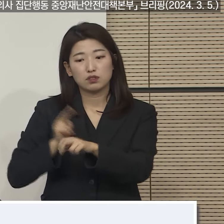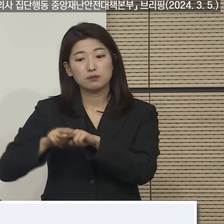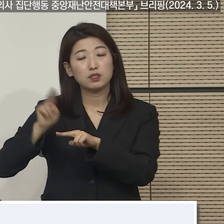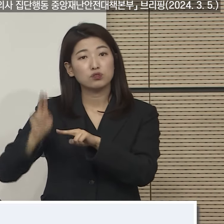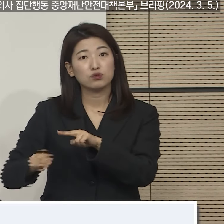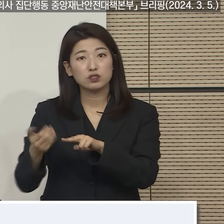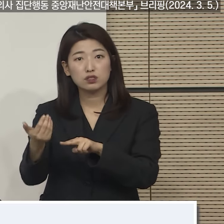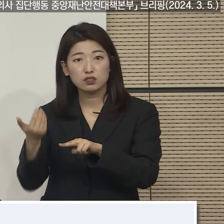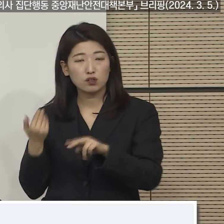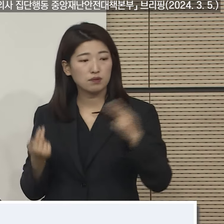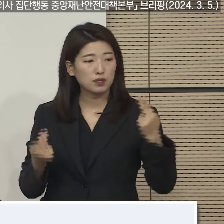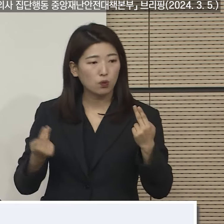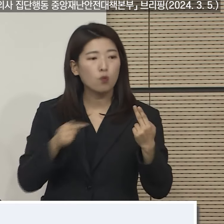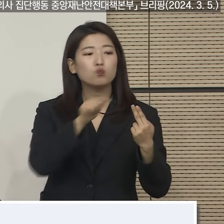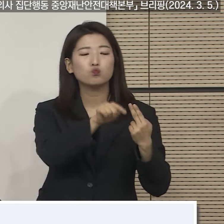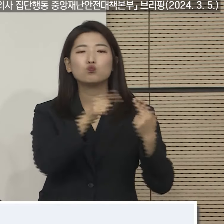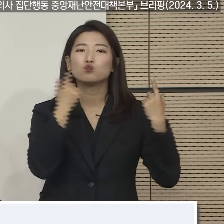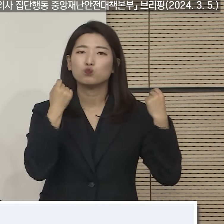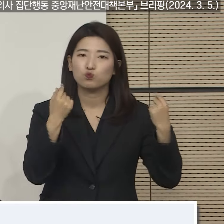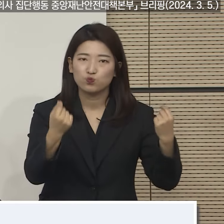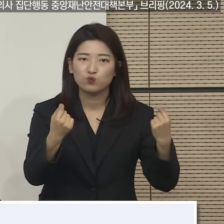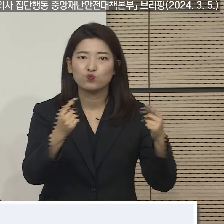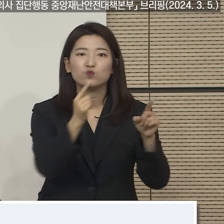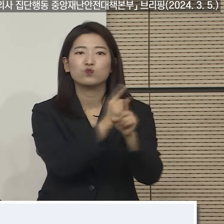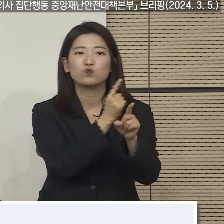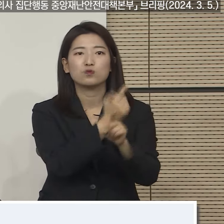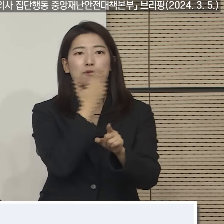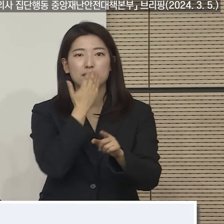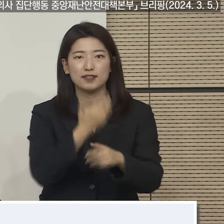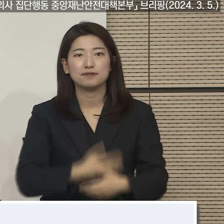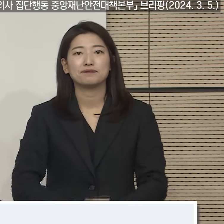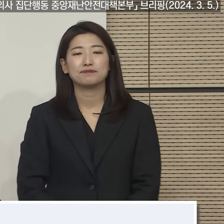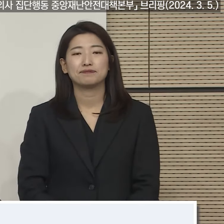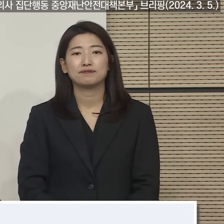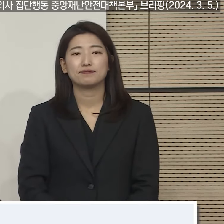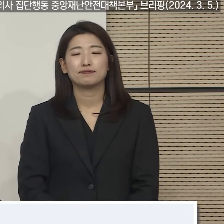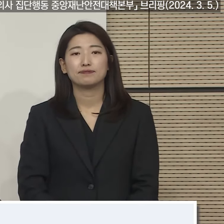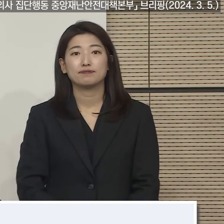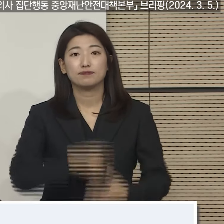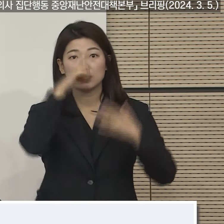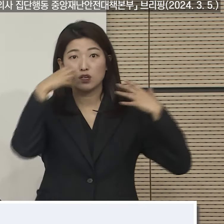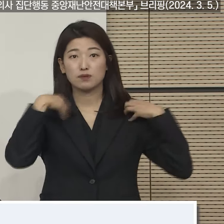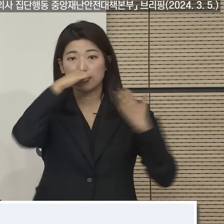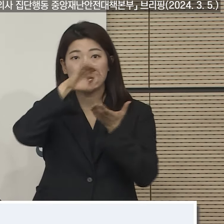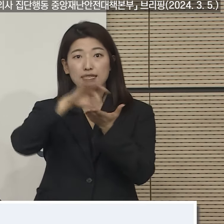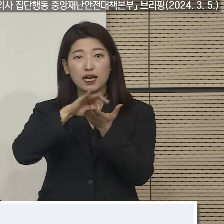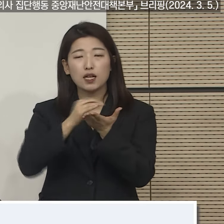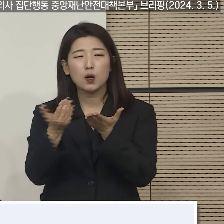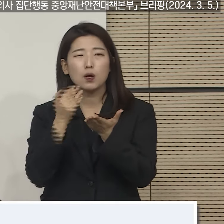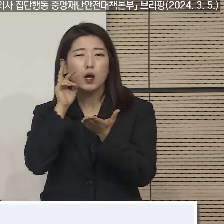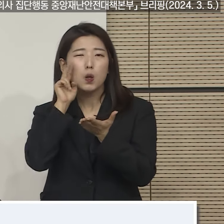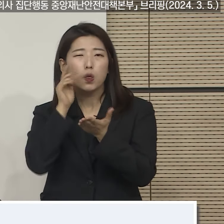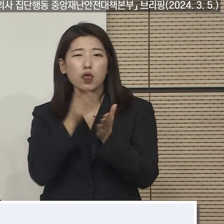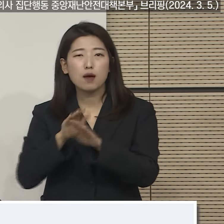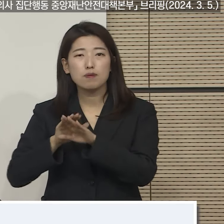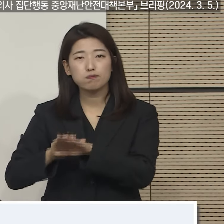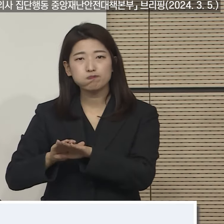여력을 확보하고 있습니다. 정부는 예비비 등 가용자원을 총동원하여